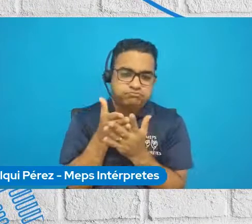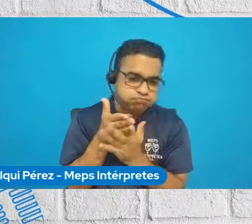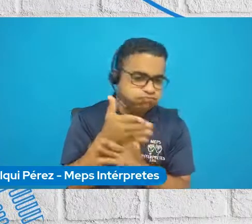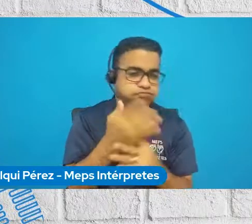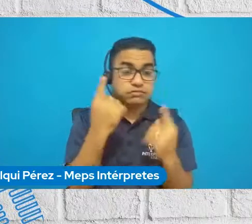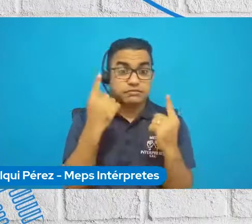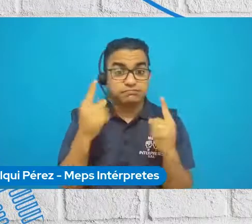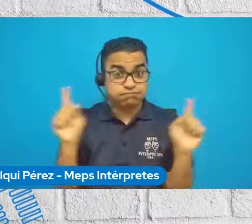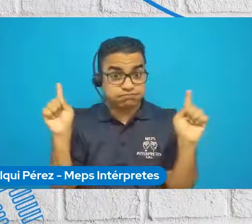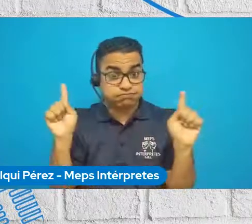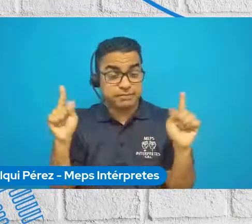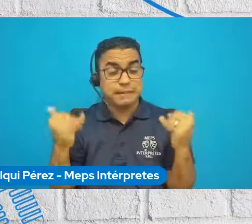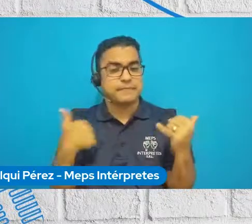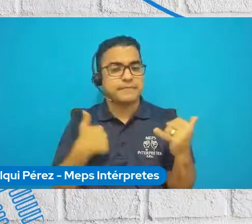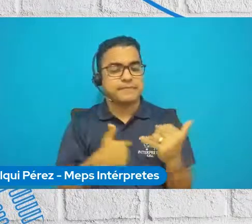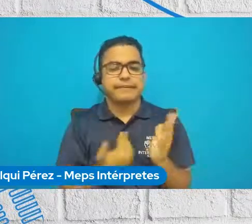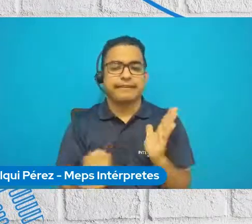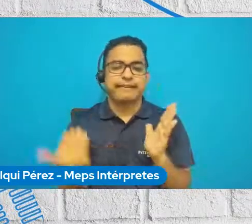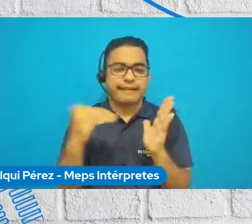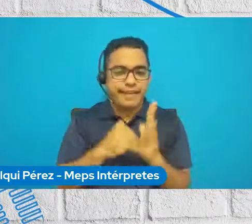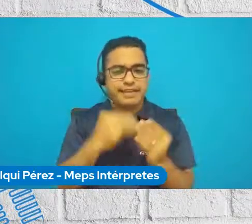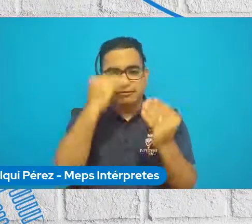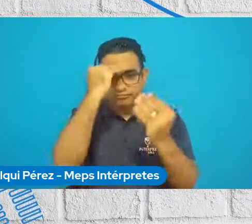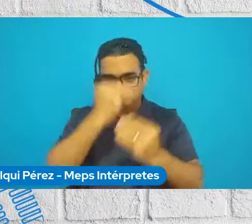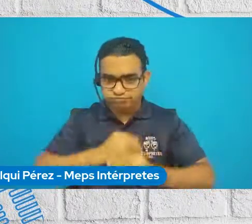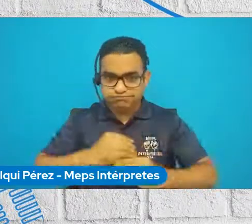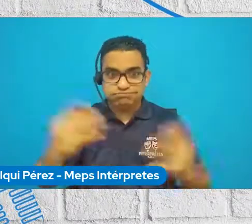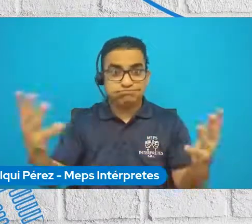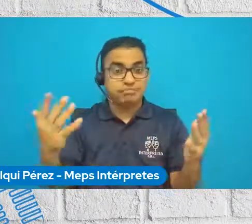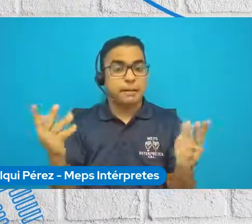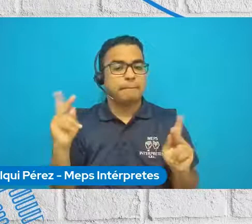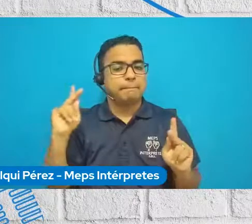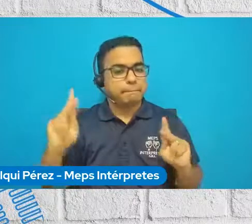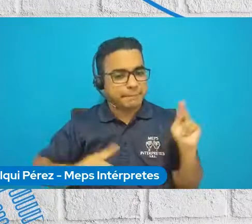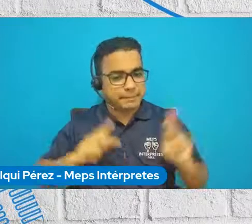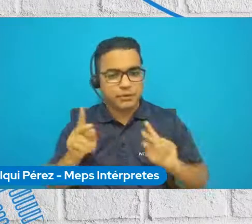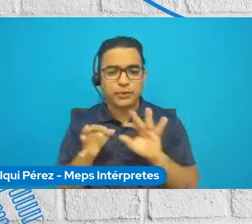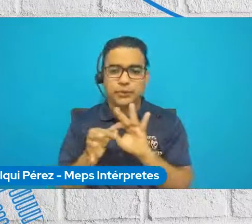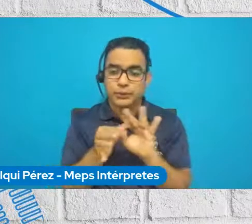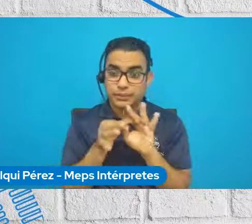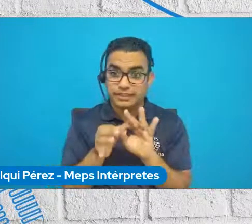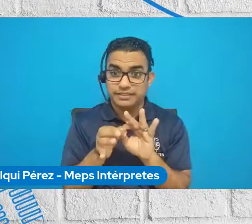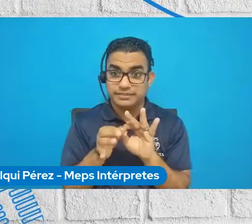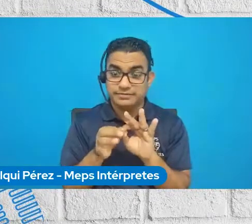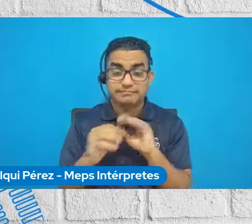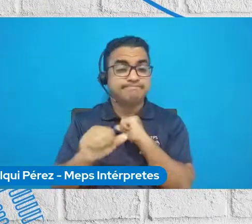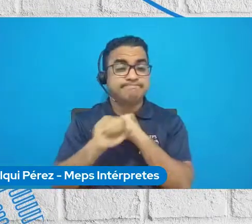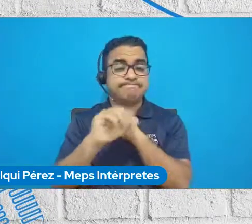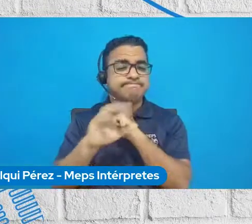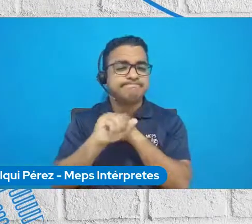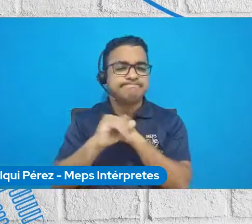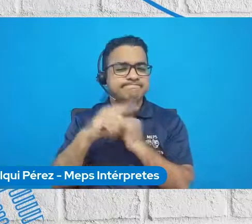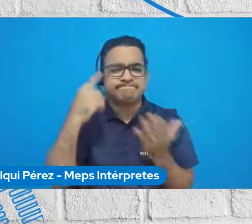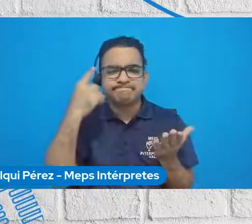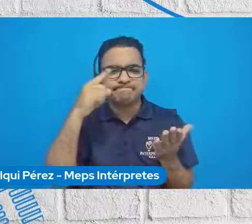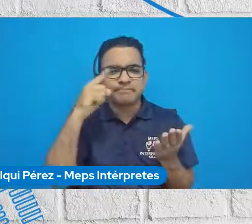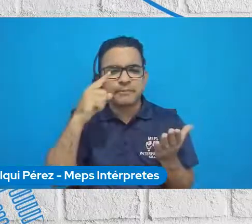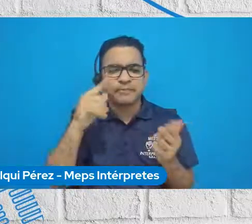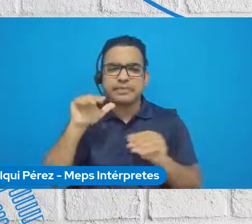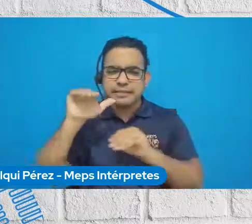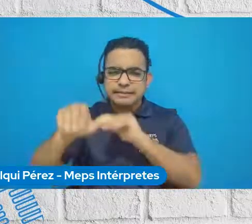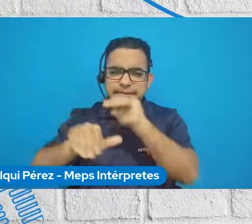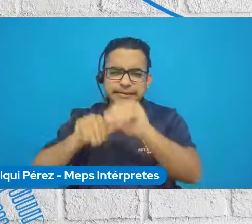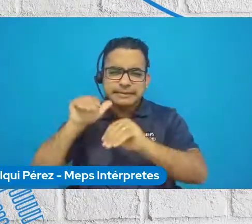relanzamos la campaña Personas Unidas. Esta campaña de comunicación lo que busca es generar un